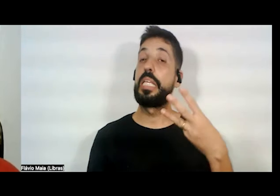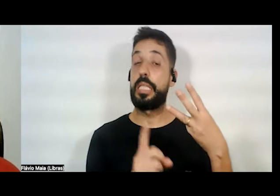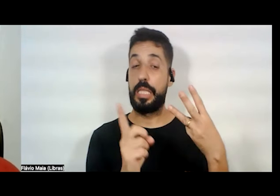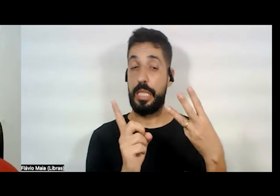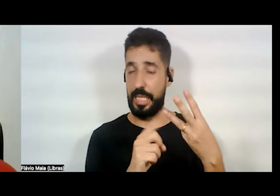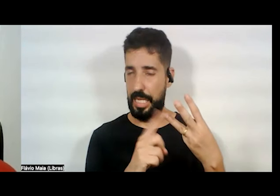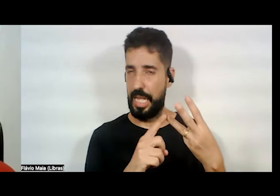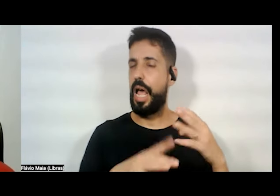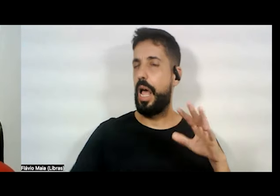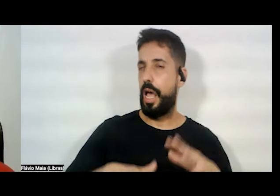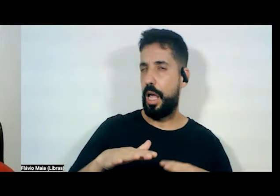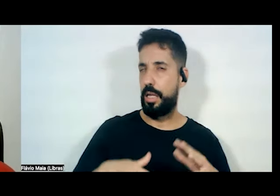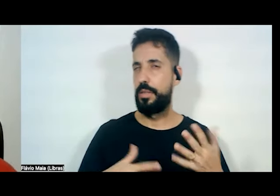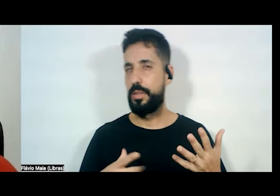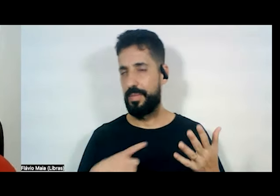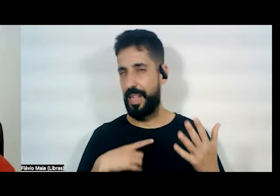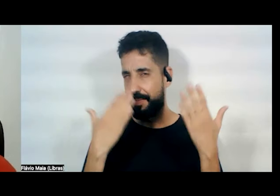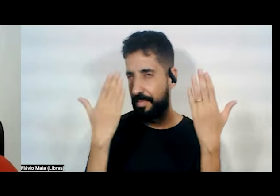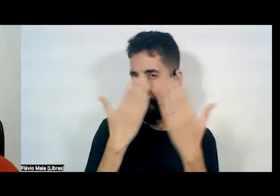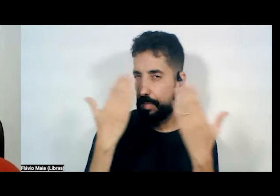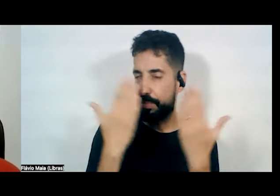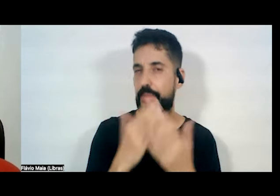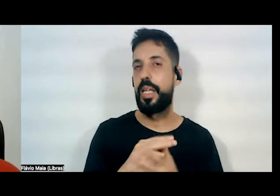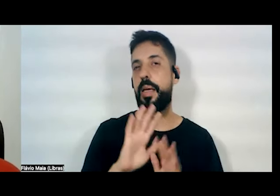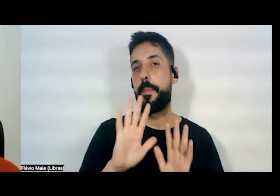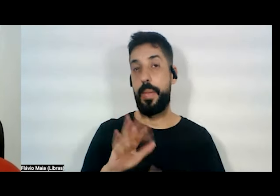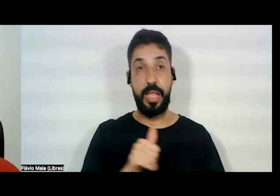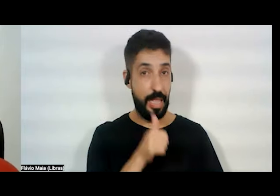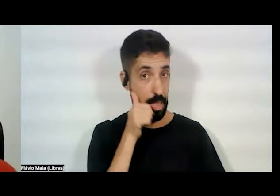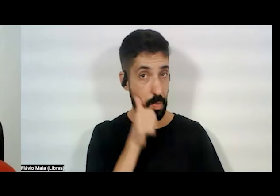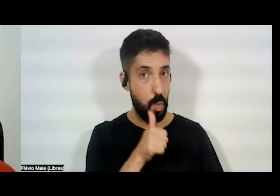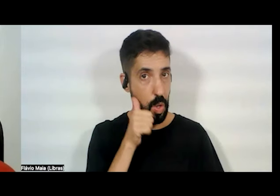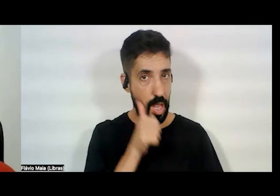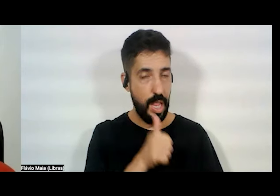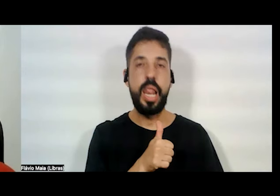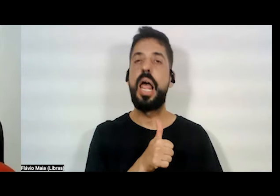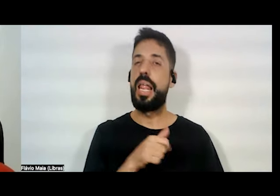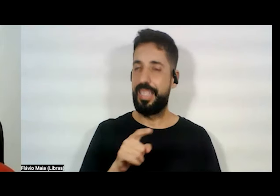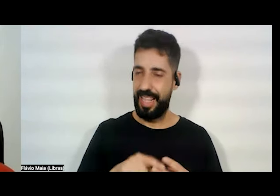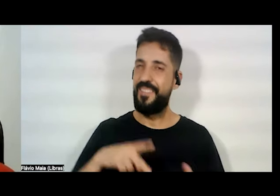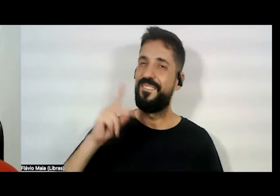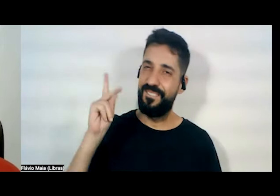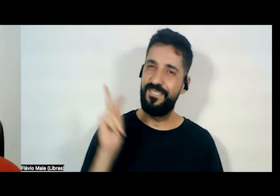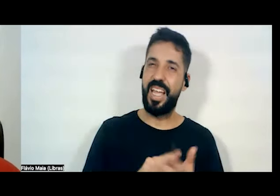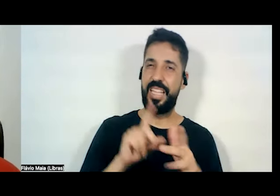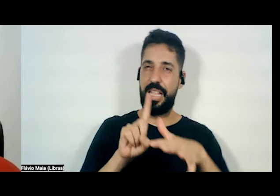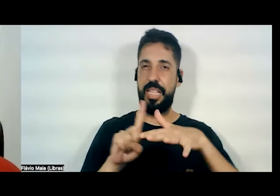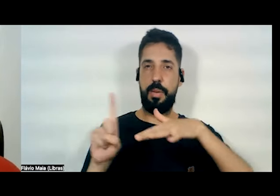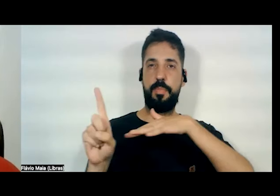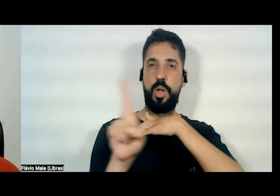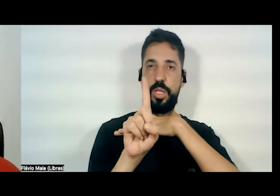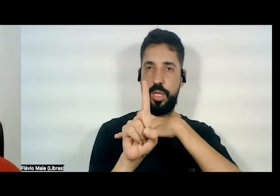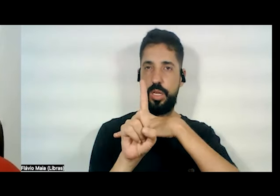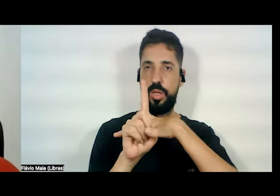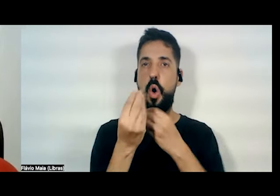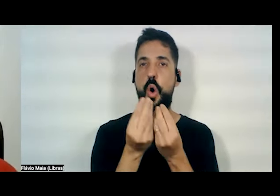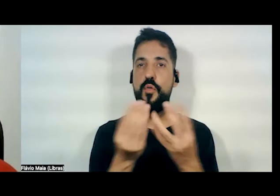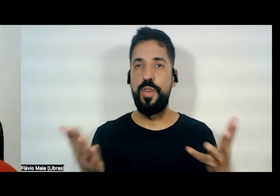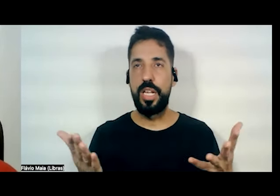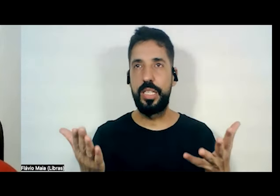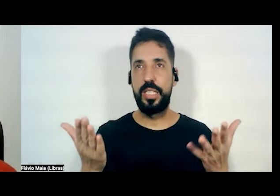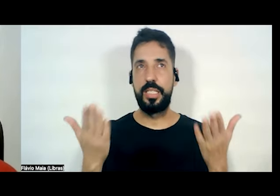fica tão invisível, mas que as mulheres são as verdadeiras protagonistas de oferecer luzes e